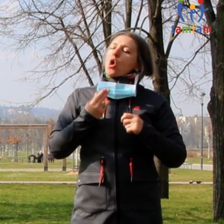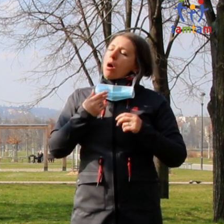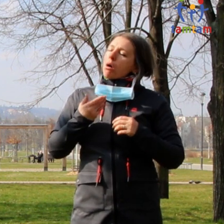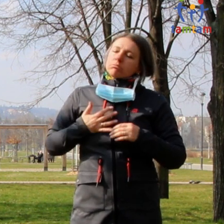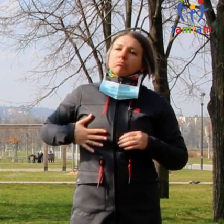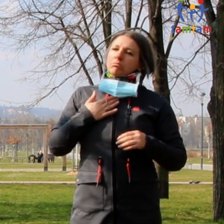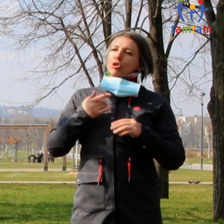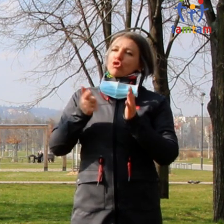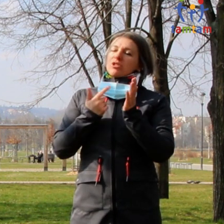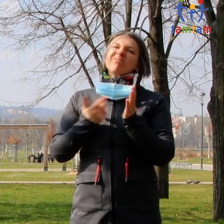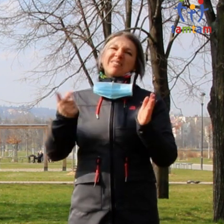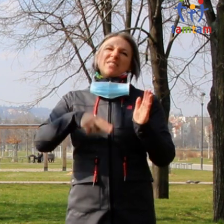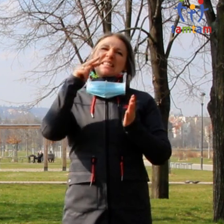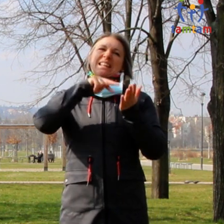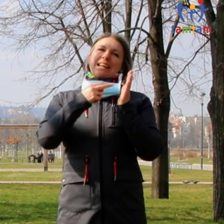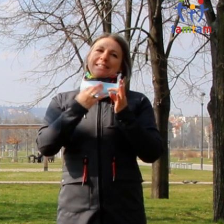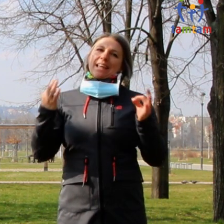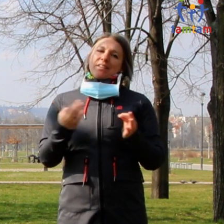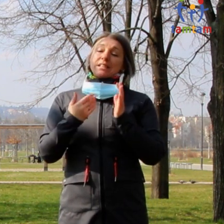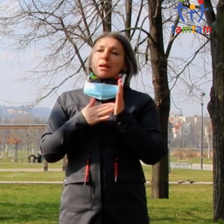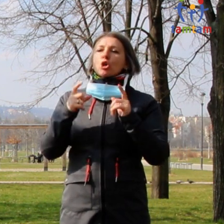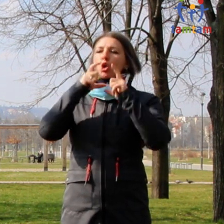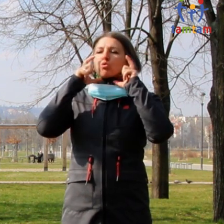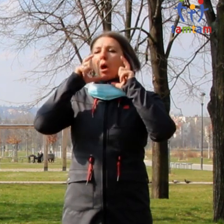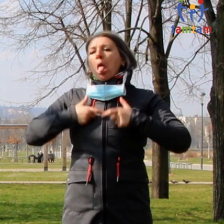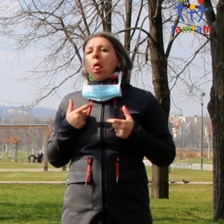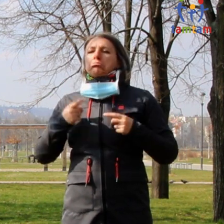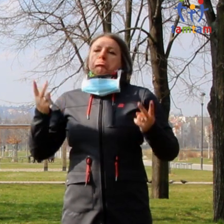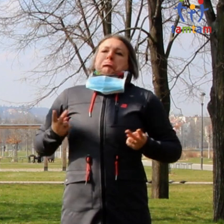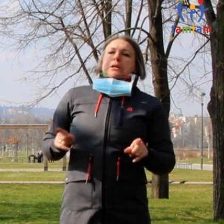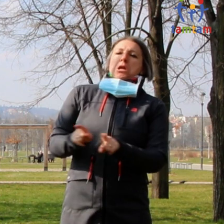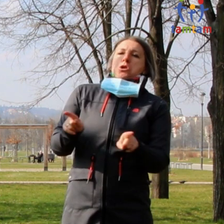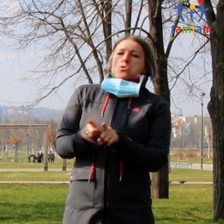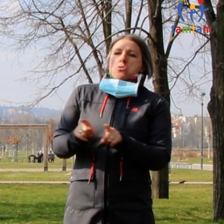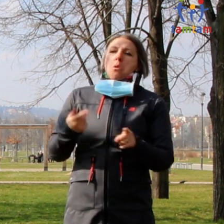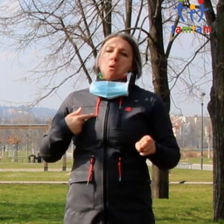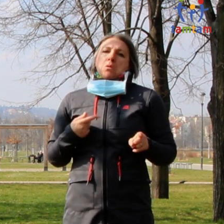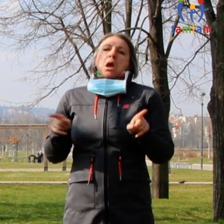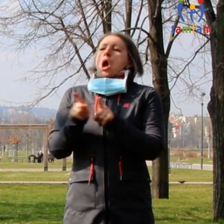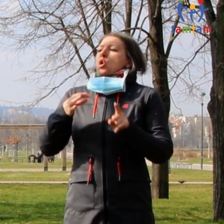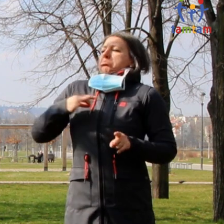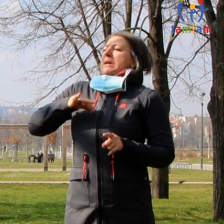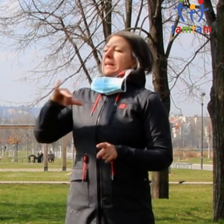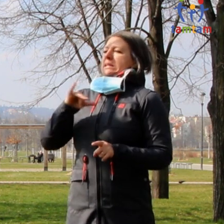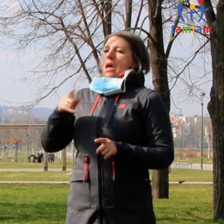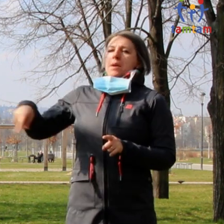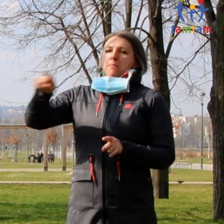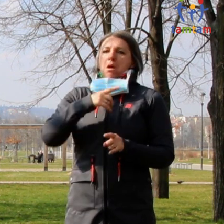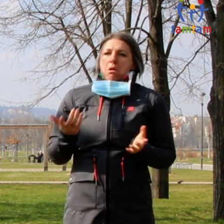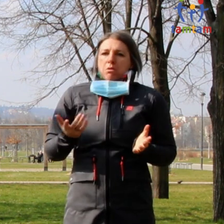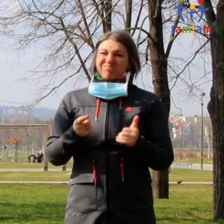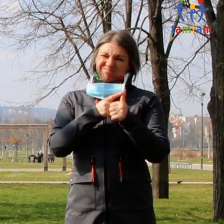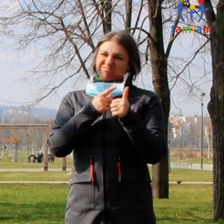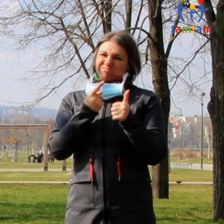bych zmínil ty technické záležitosti, jakože nenosím roušku nebo si ji sundám a tím neberu ohled na ty druhé. Druhou